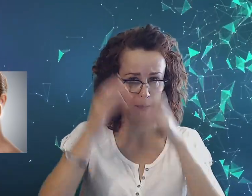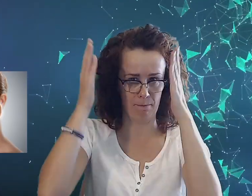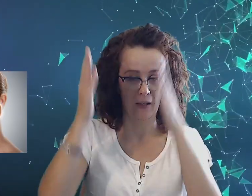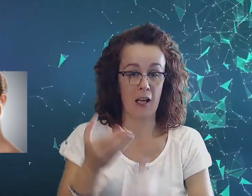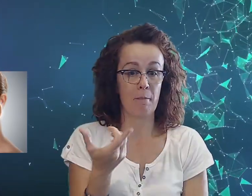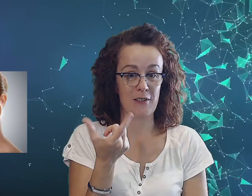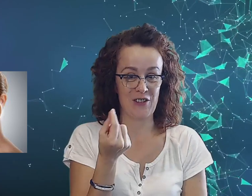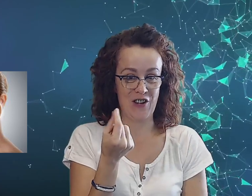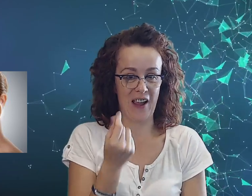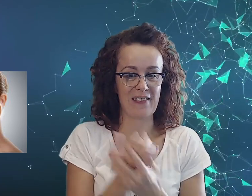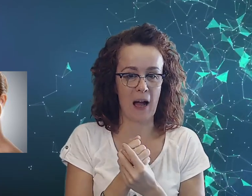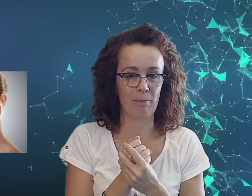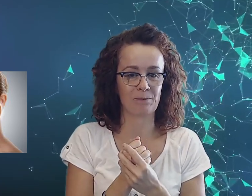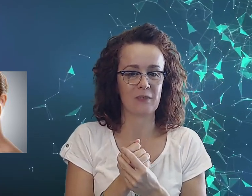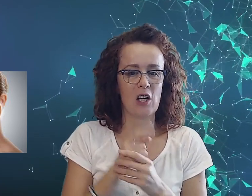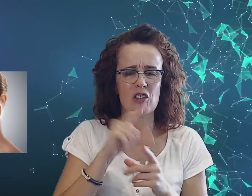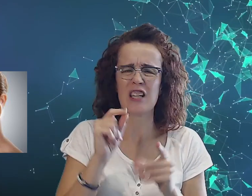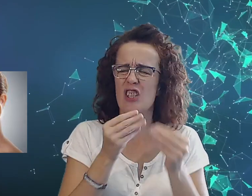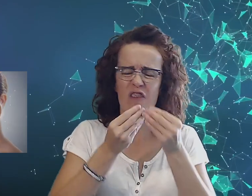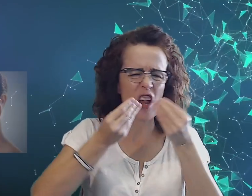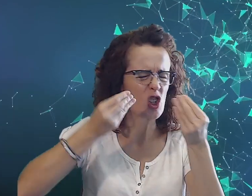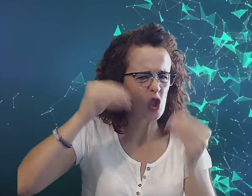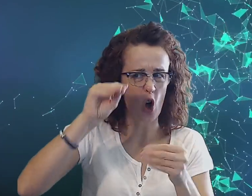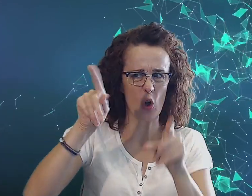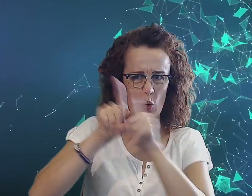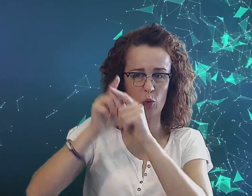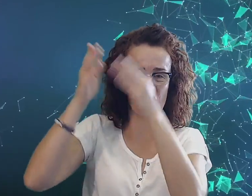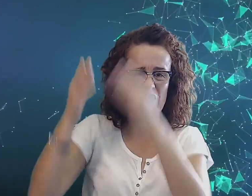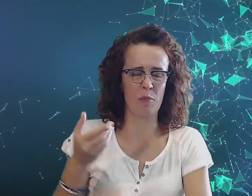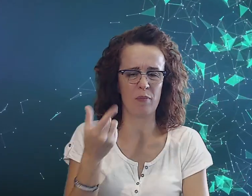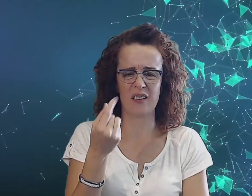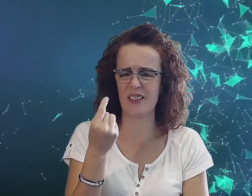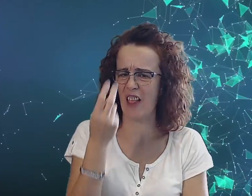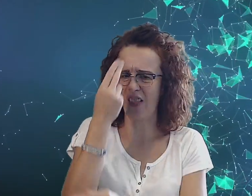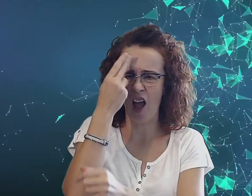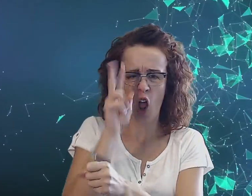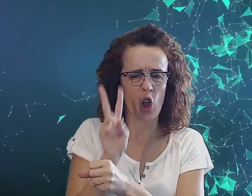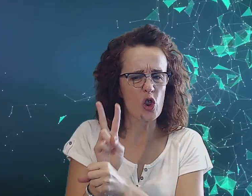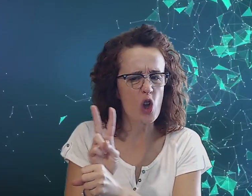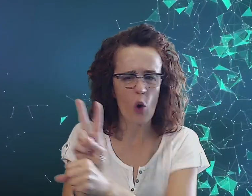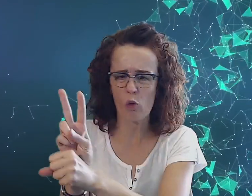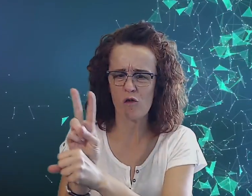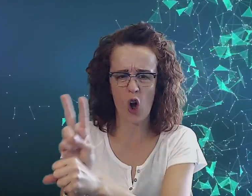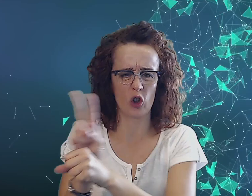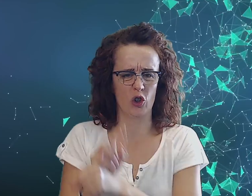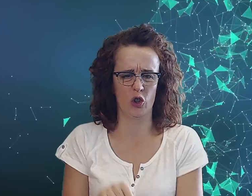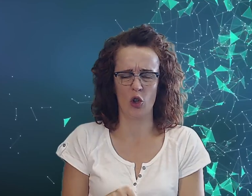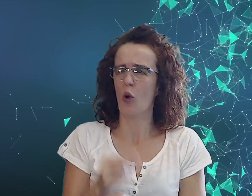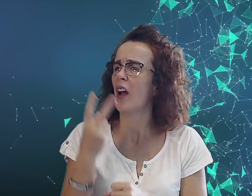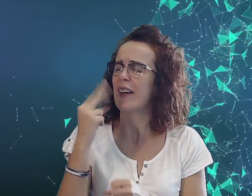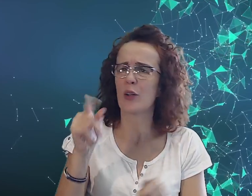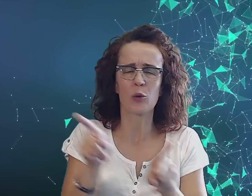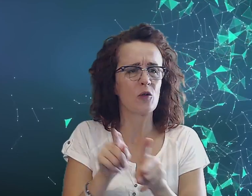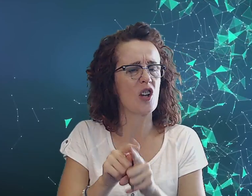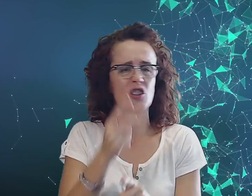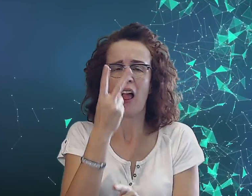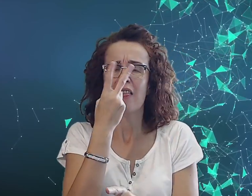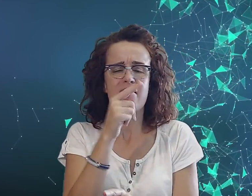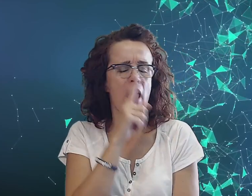bliźnięta. Zwiększono również bliźnięta nieównością i również nie